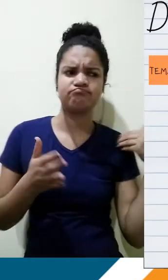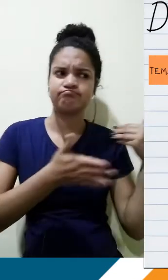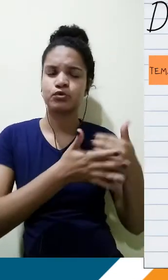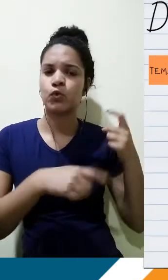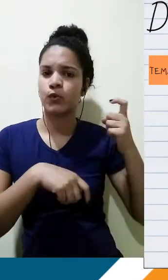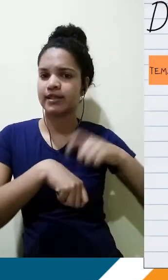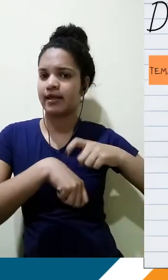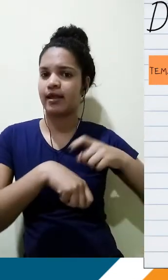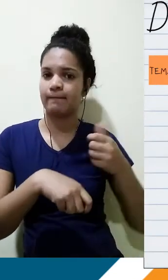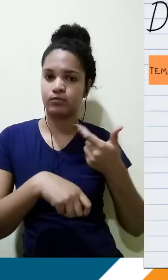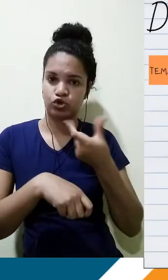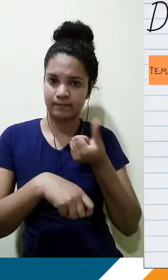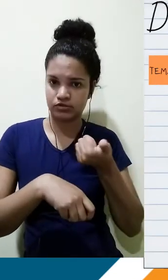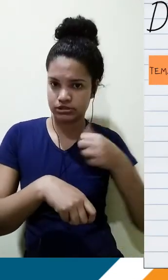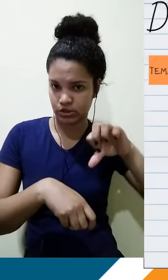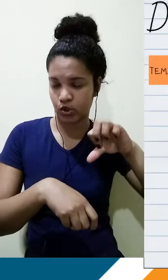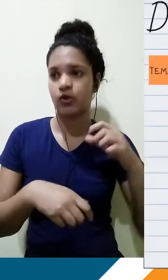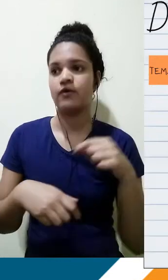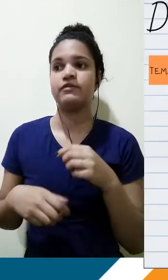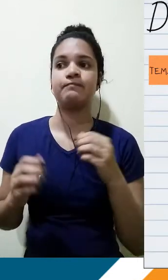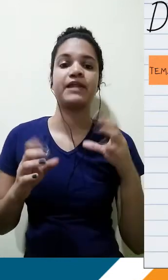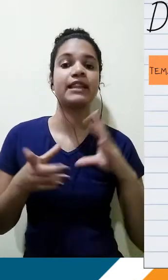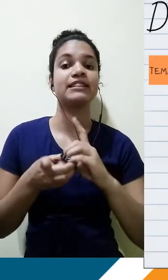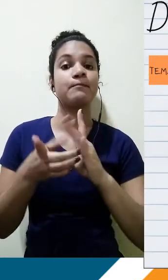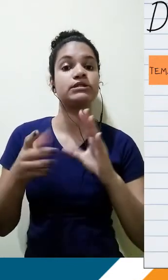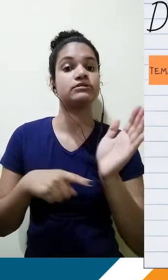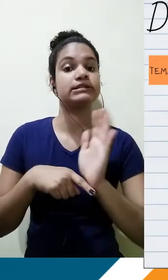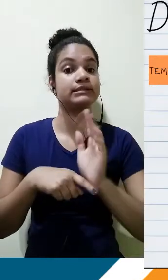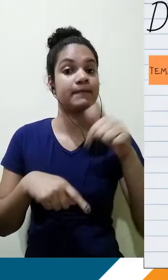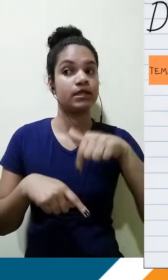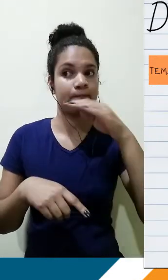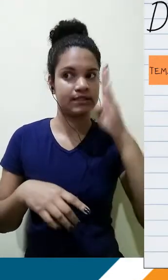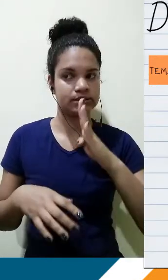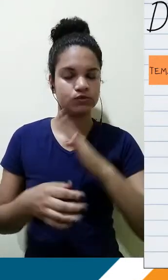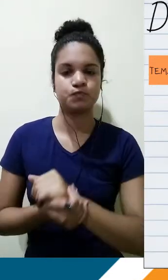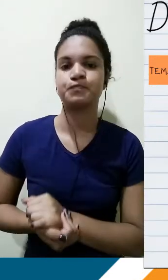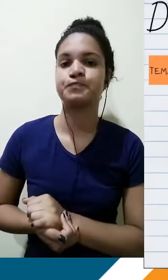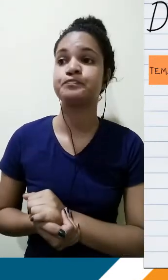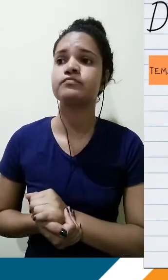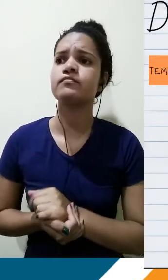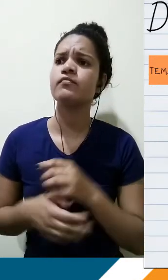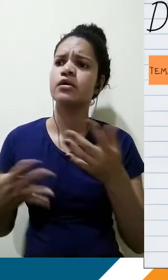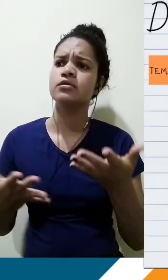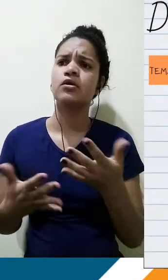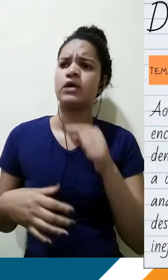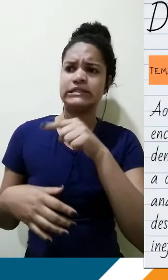Democratização do Acesso ao Cinema no Brasil. Bom, sobre esse tema eu trouxe um parágrafo exemplar, que é um parágrafo nota mil do Carlos